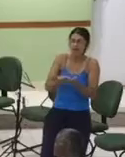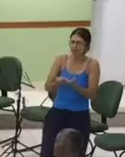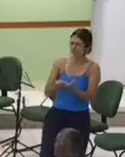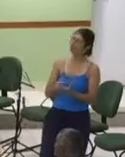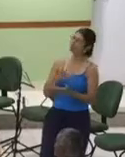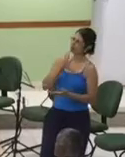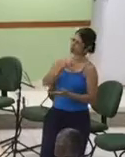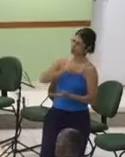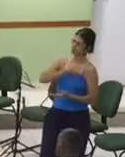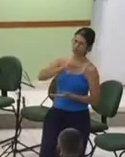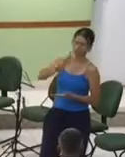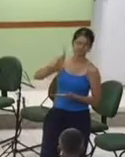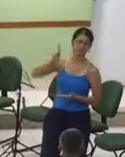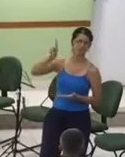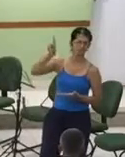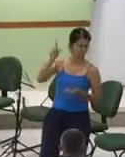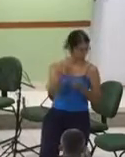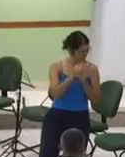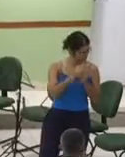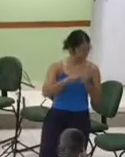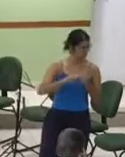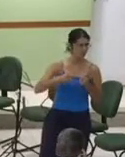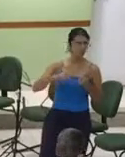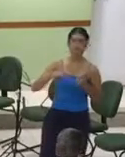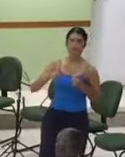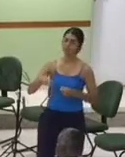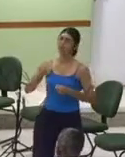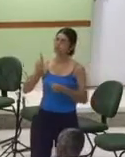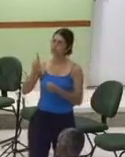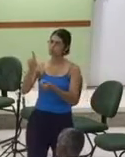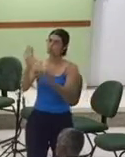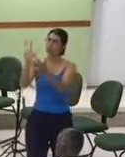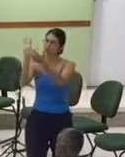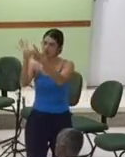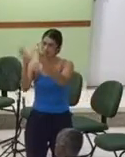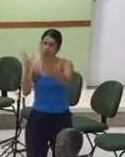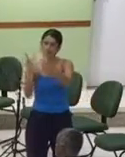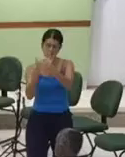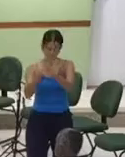abrindo